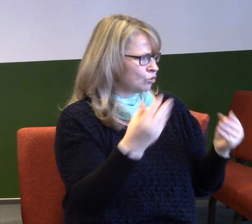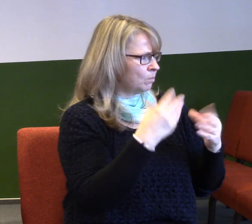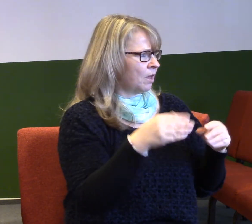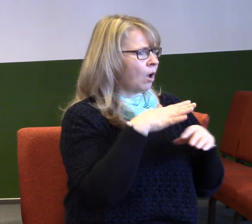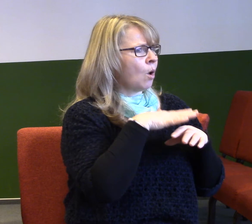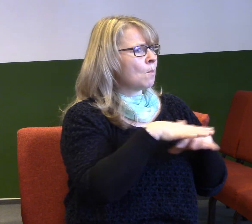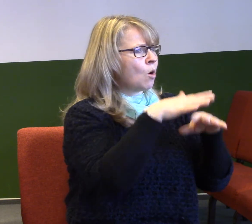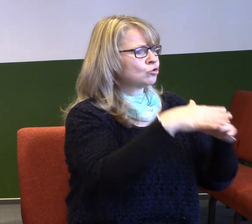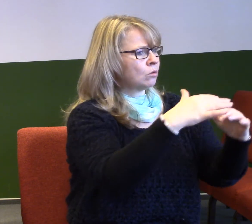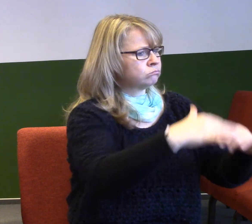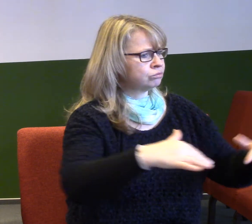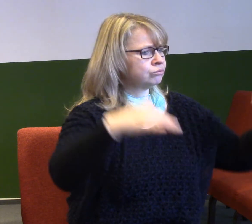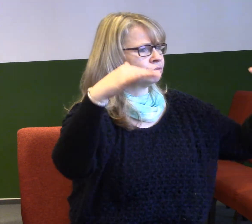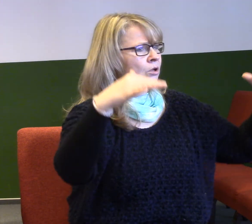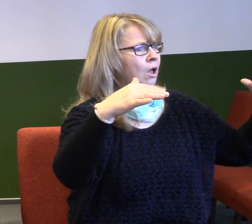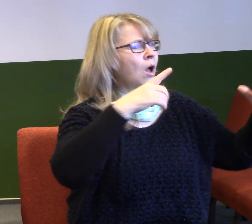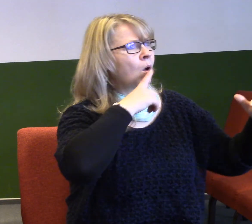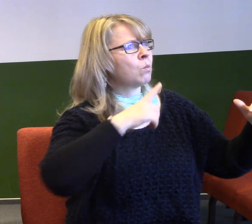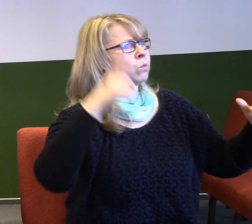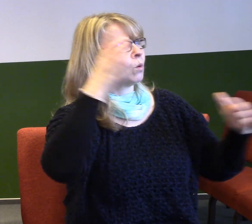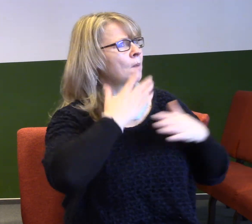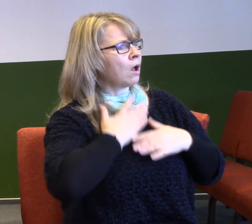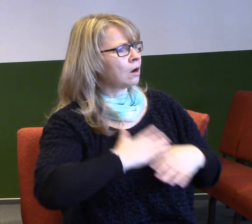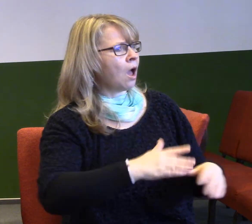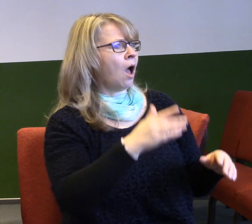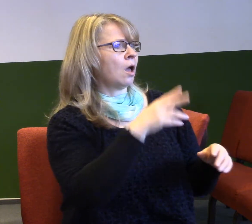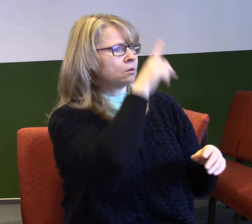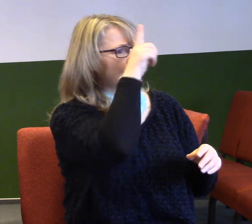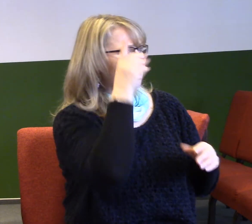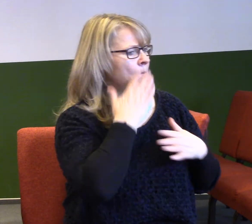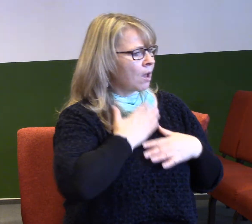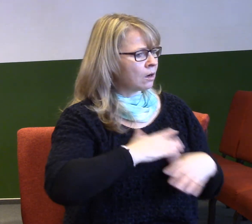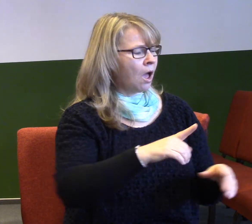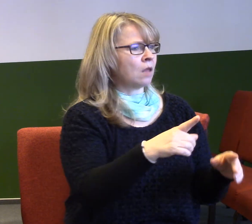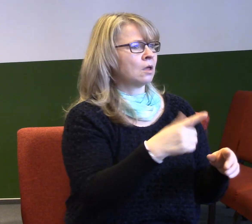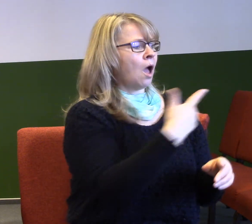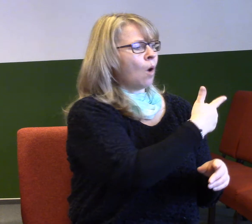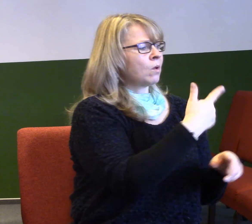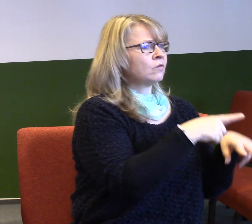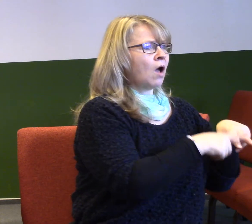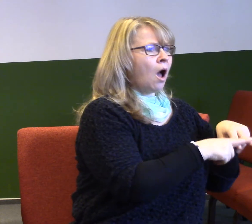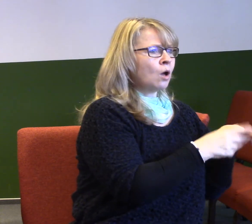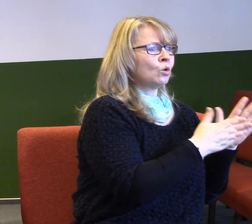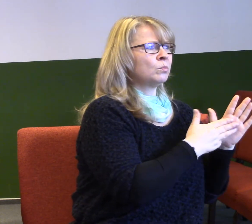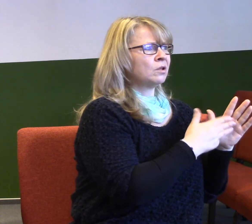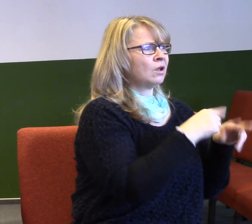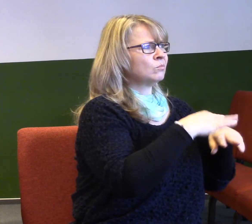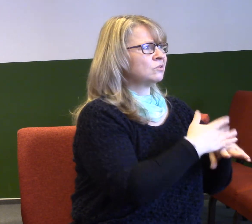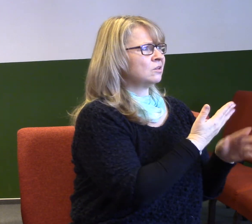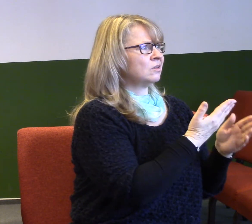Bůh si ho měl rád a Miriam a Áron se cítili takový odtrčení. A z toho přiběhu je vidět, že oni